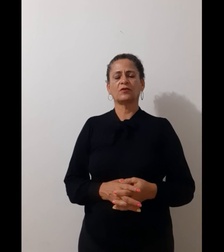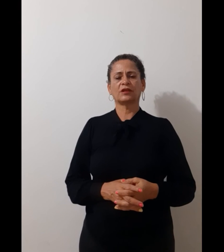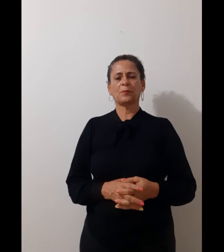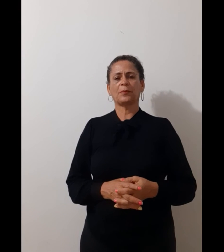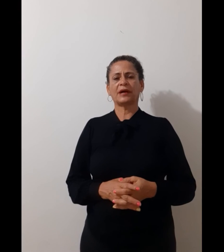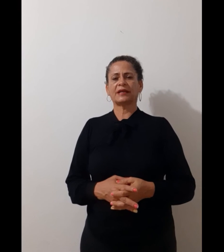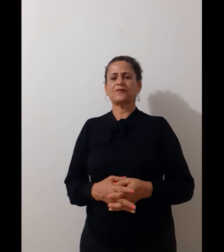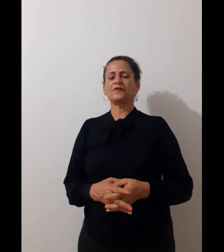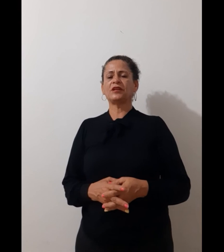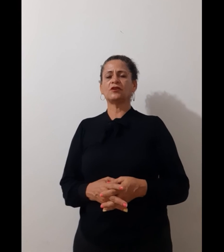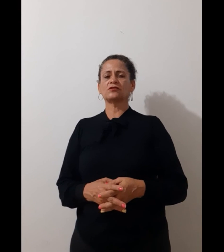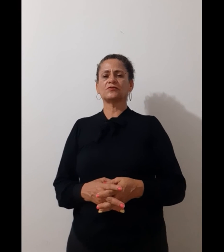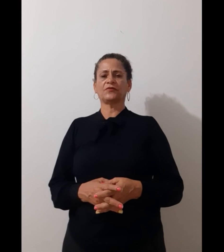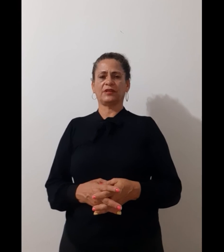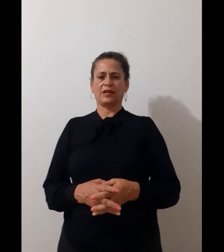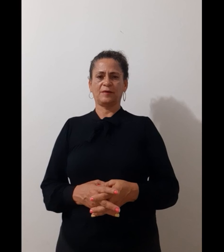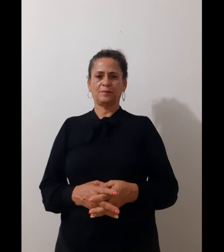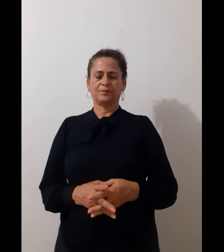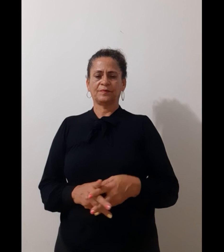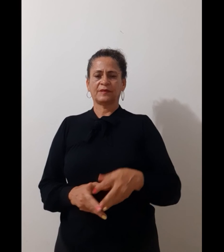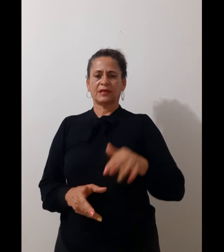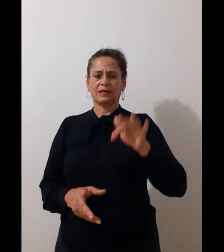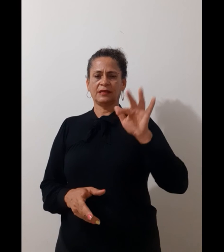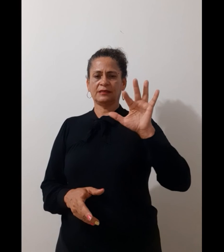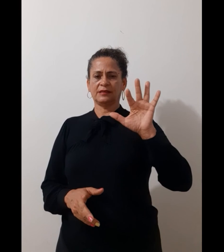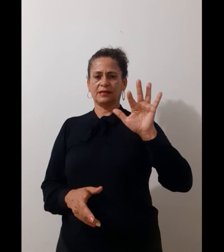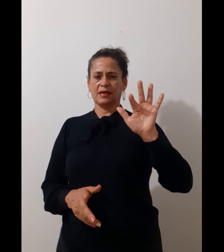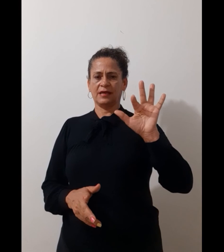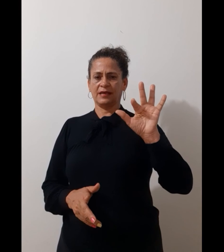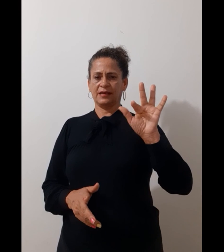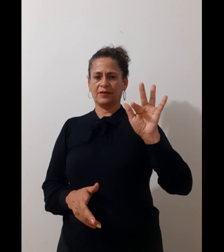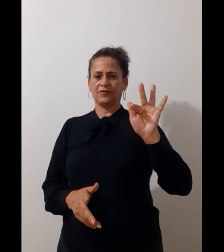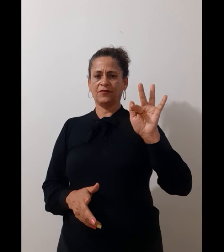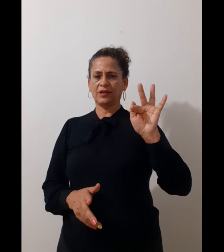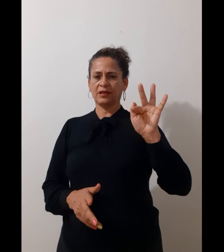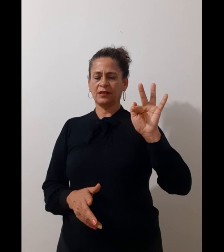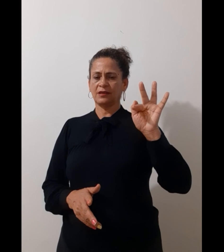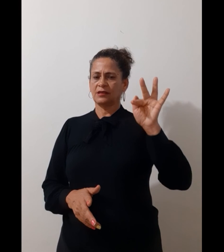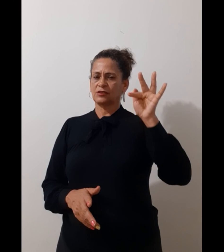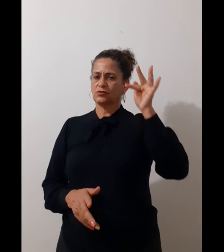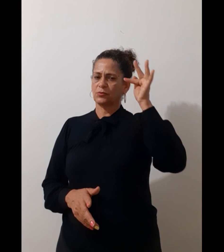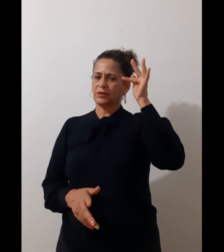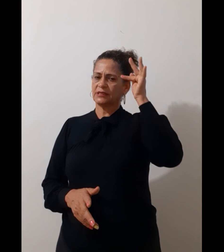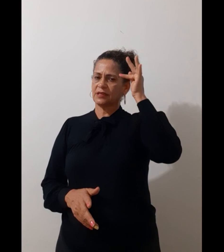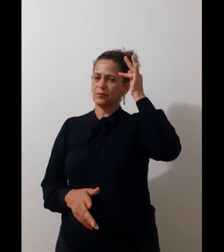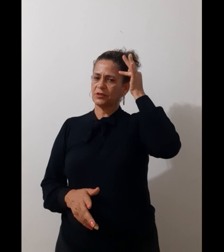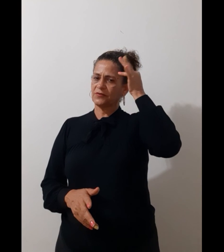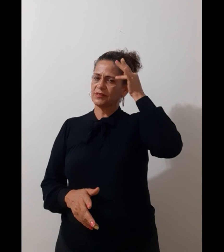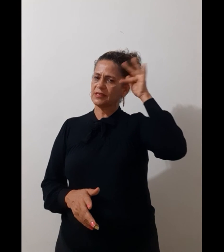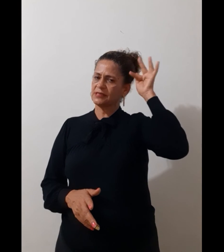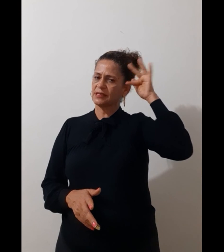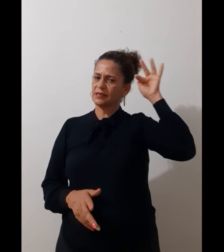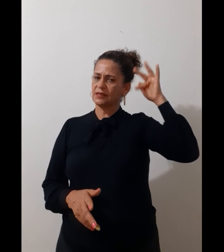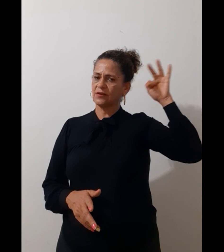para a filosofia. Letrinha F sobre a tempra e fazer isso aqui, ó.